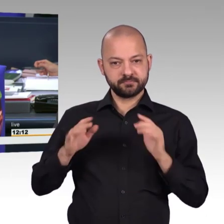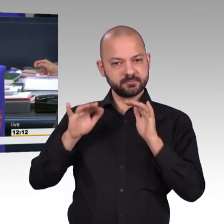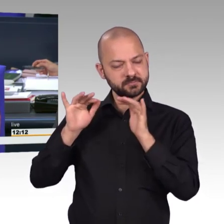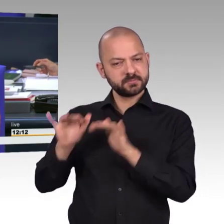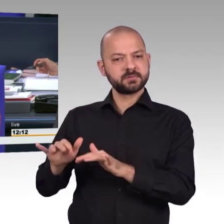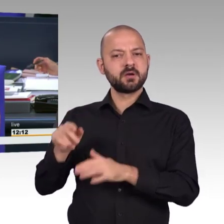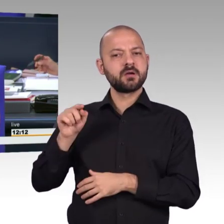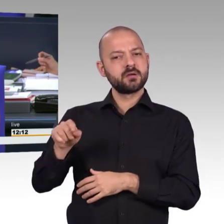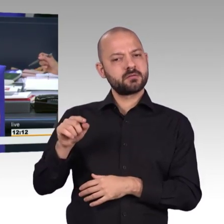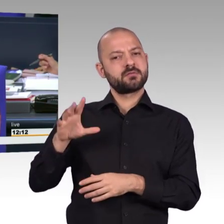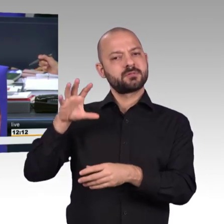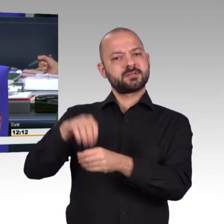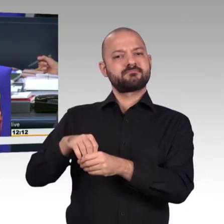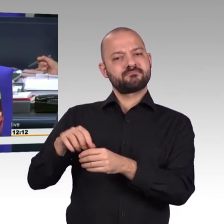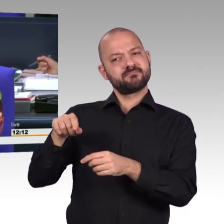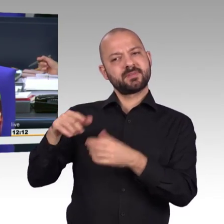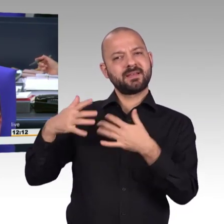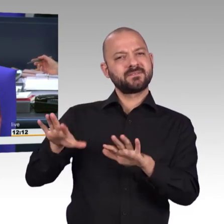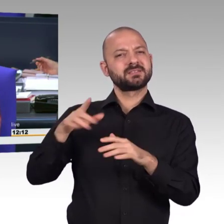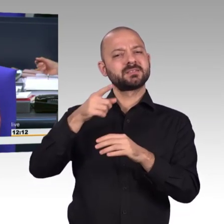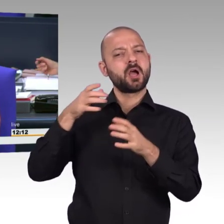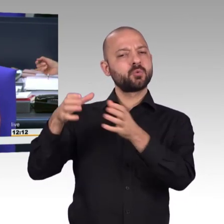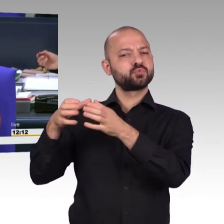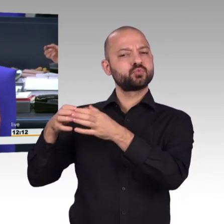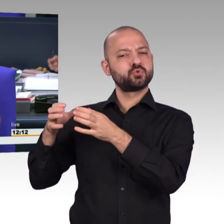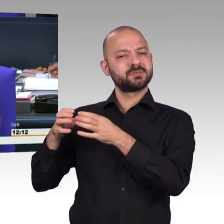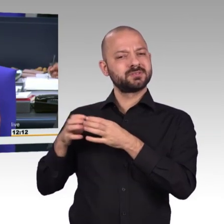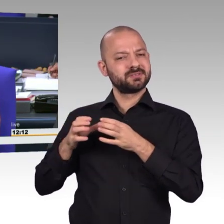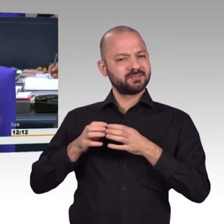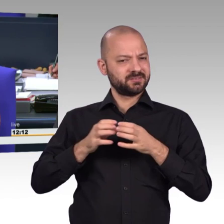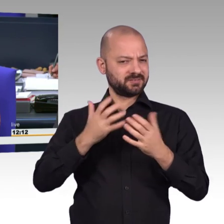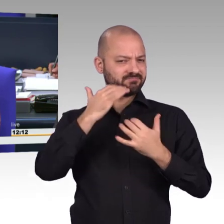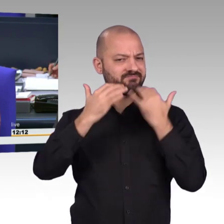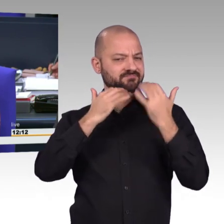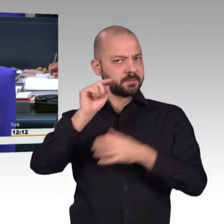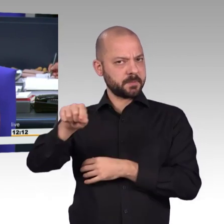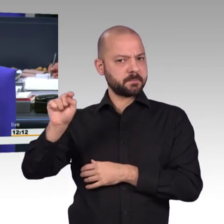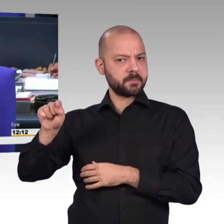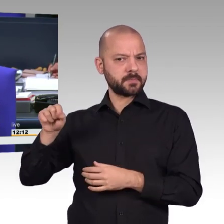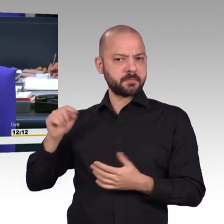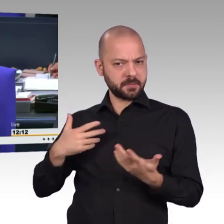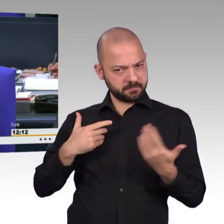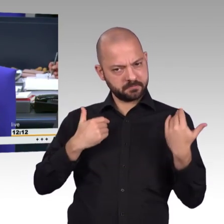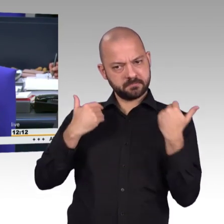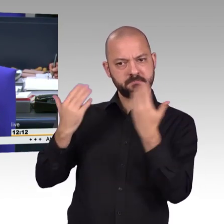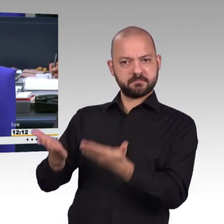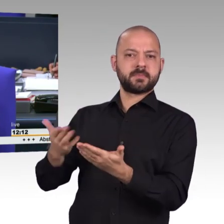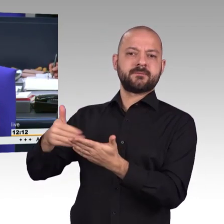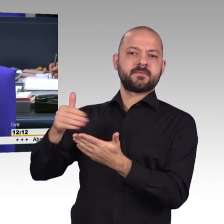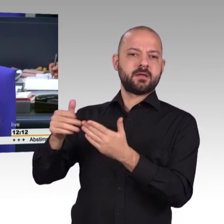CSU und SPD wünschen Federführung beim Ausschuss für Inneres und Heimat. Die Fraktion der FDP wünscht Federführung